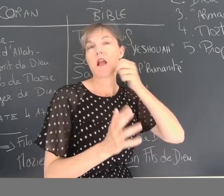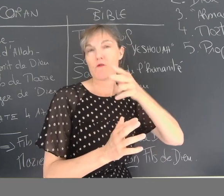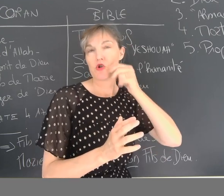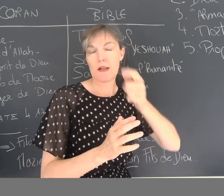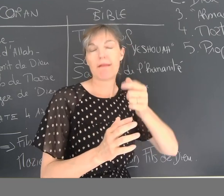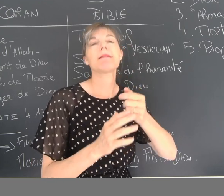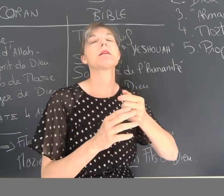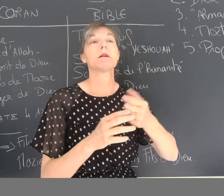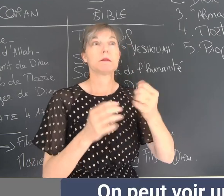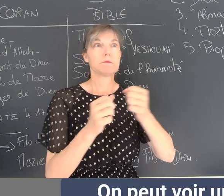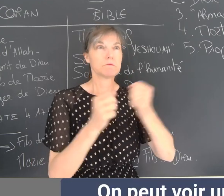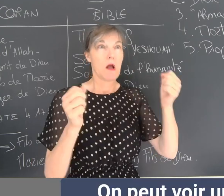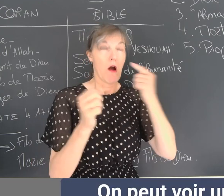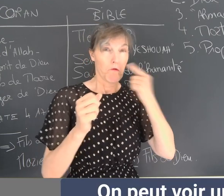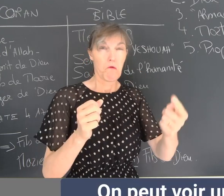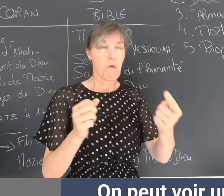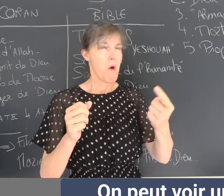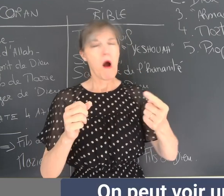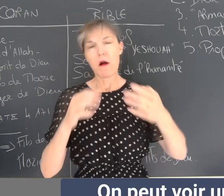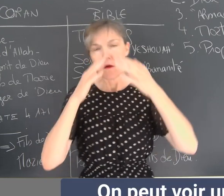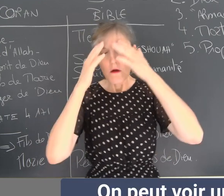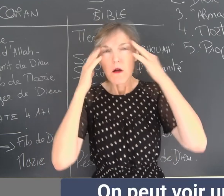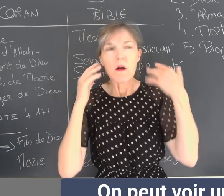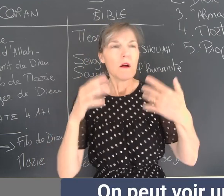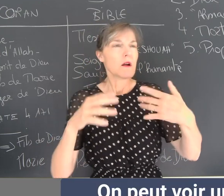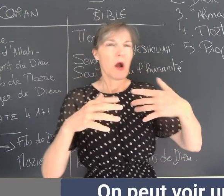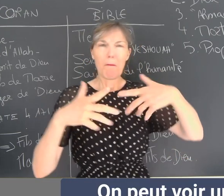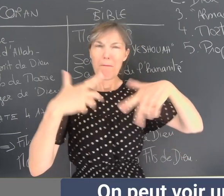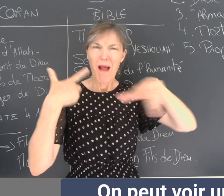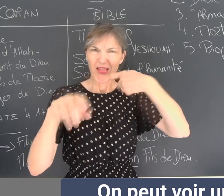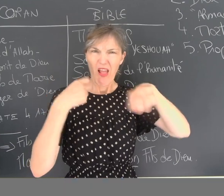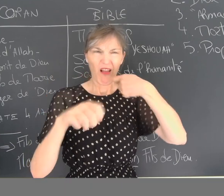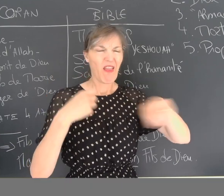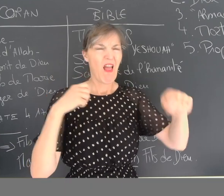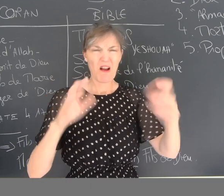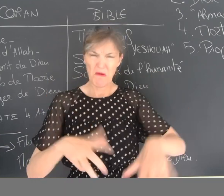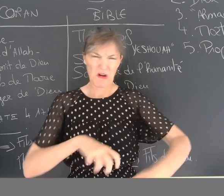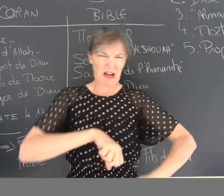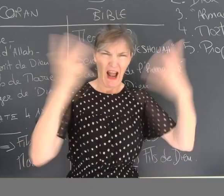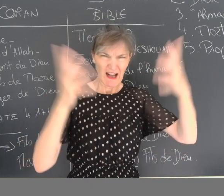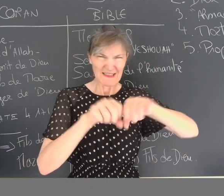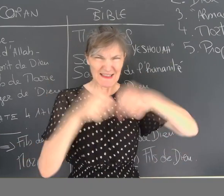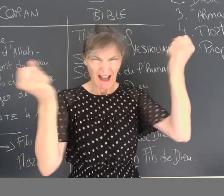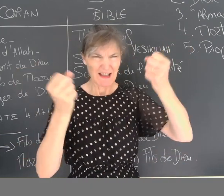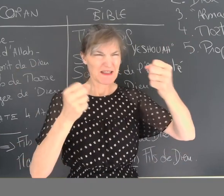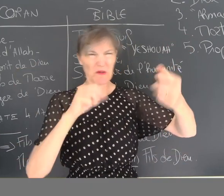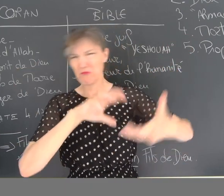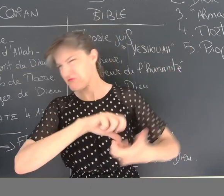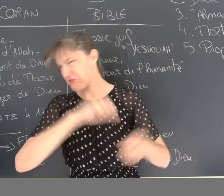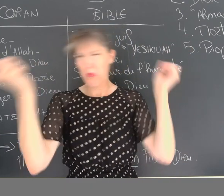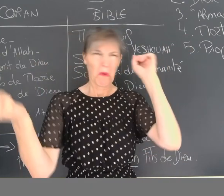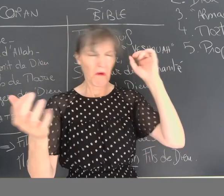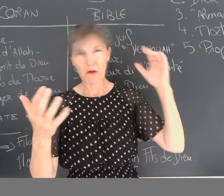Donc, on peut voir une photo lorsqu'on rentre dans l'église. Le mobilier a été